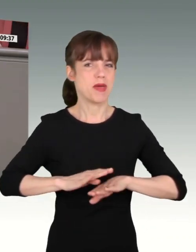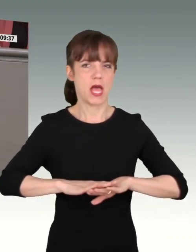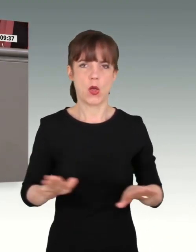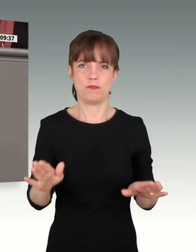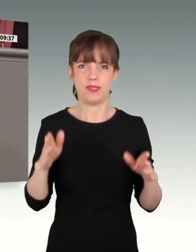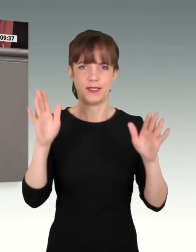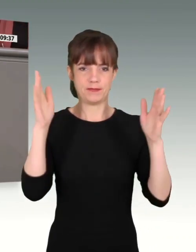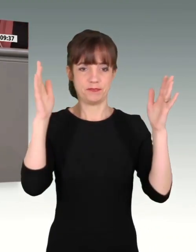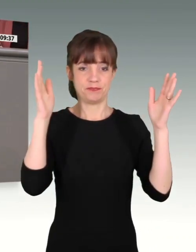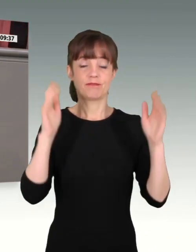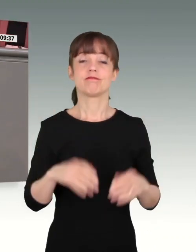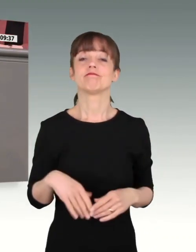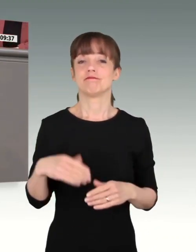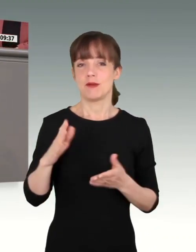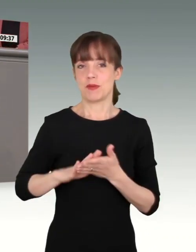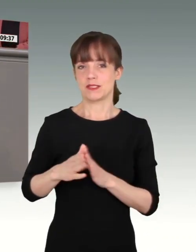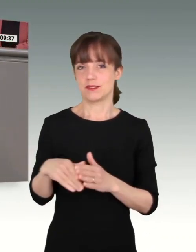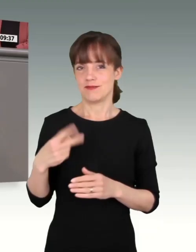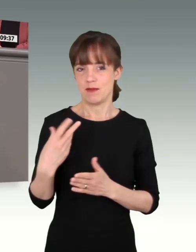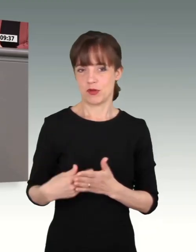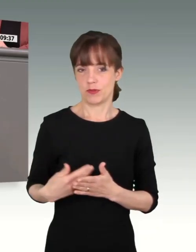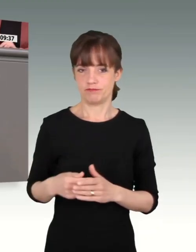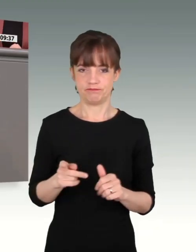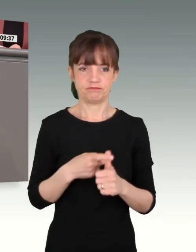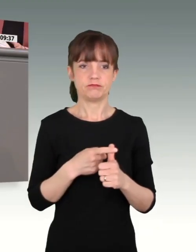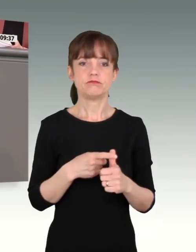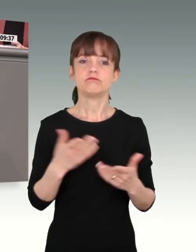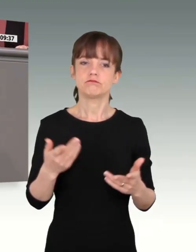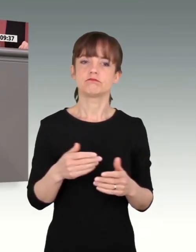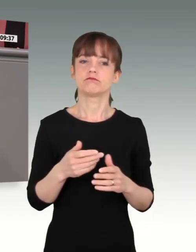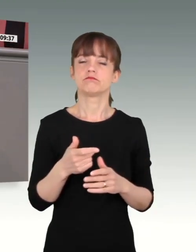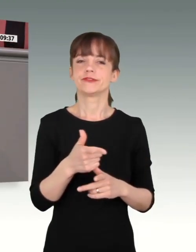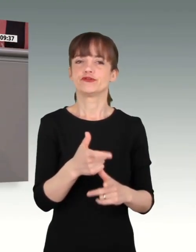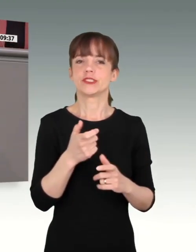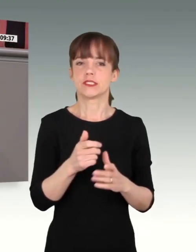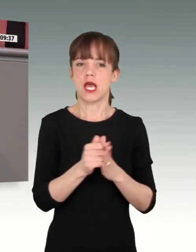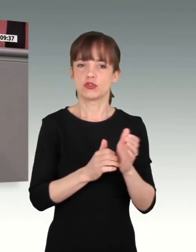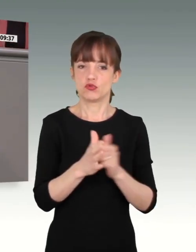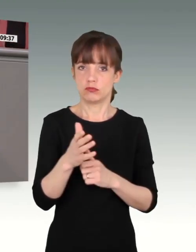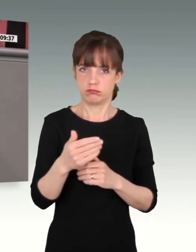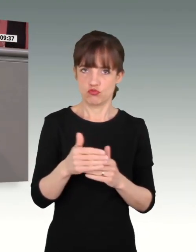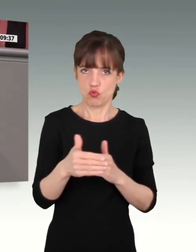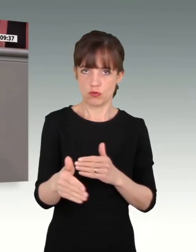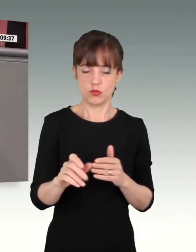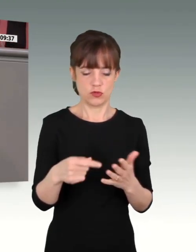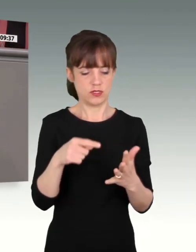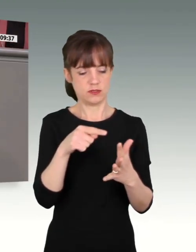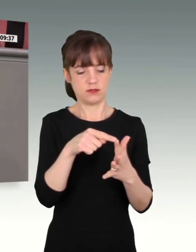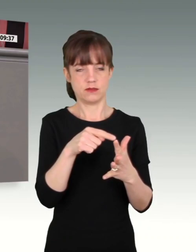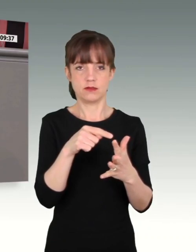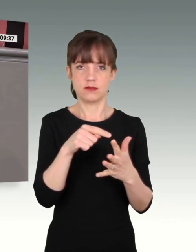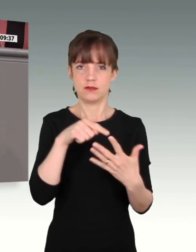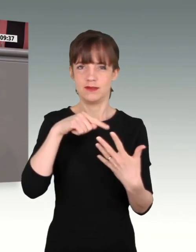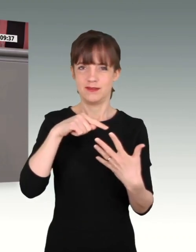Zwei Beispiele aus der Praxis. Erstens. Die dienstlich gelieferten Schießhandschuhe sind in der Regel zu groß. Insbesondere am Zeigefinger ist die Passform